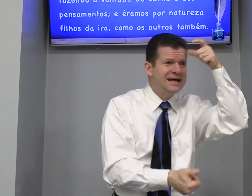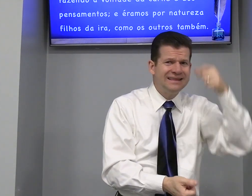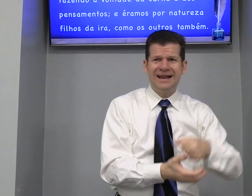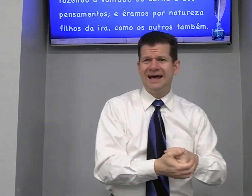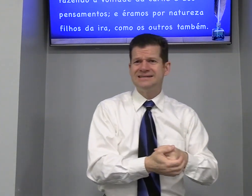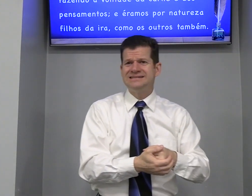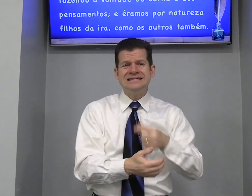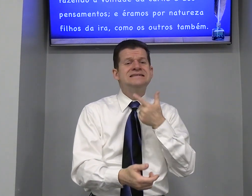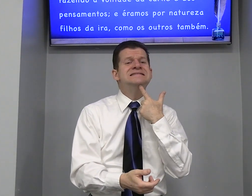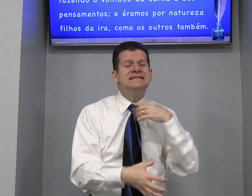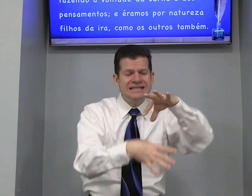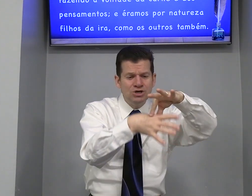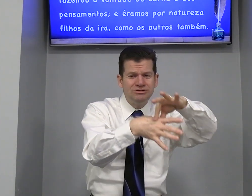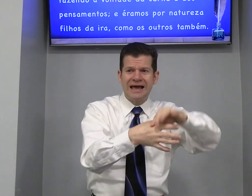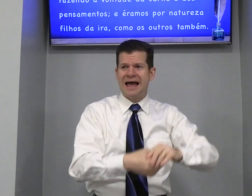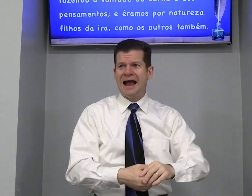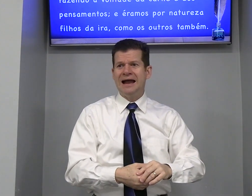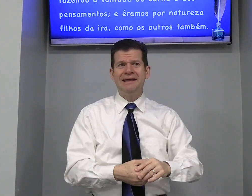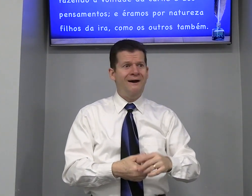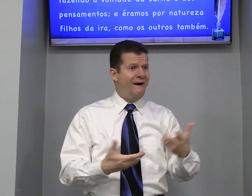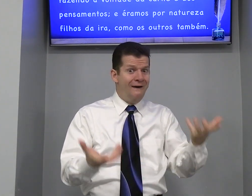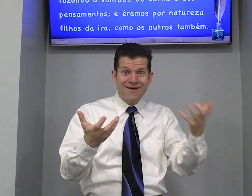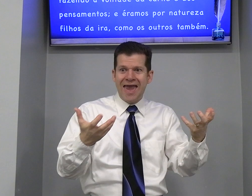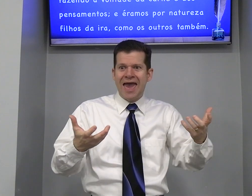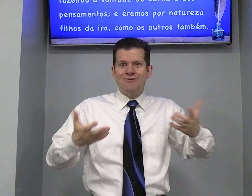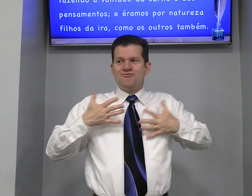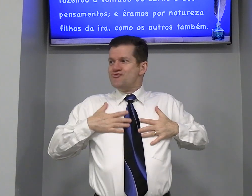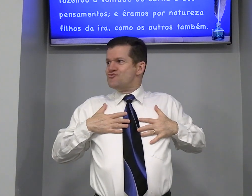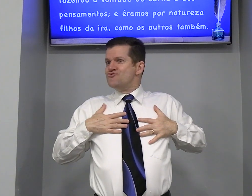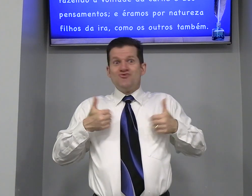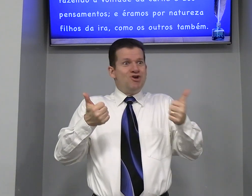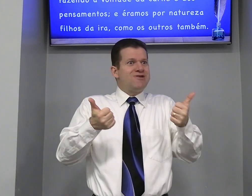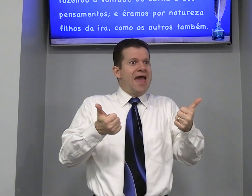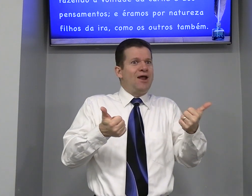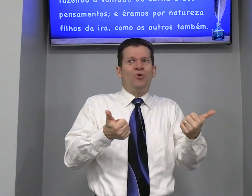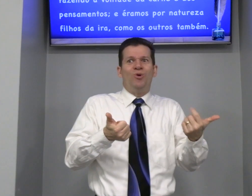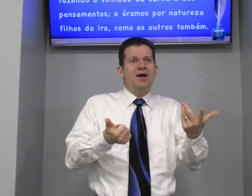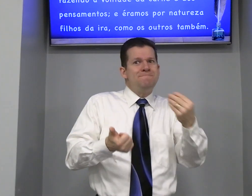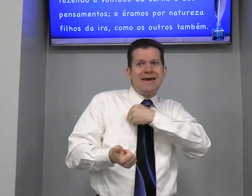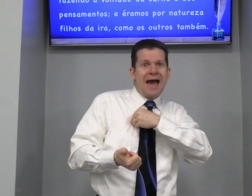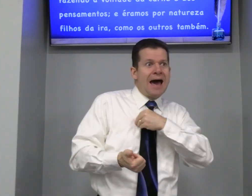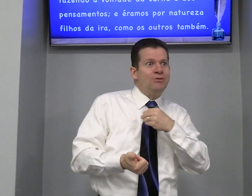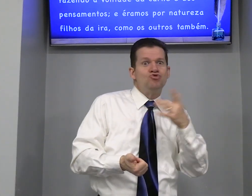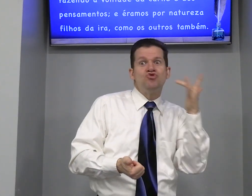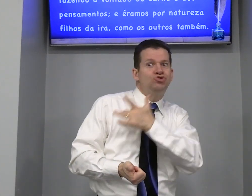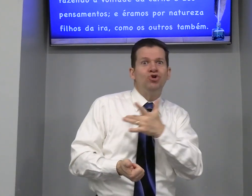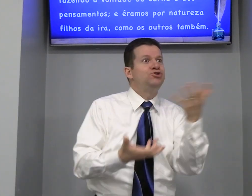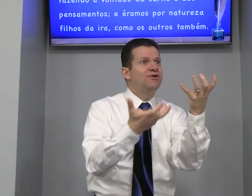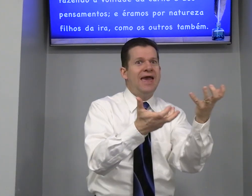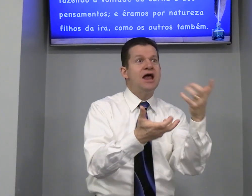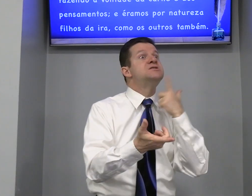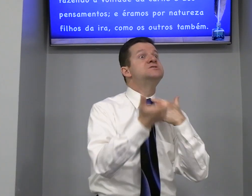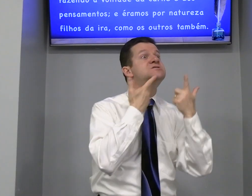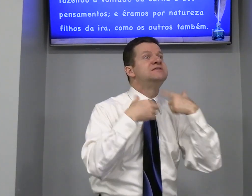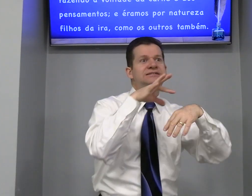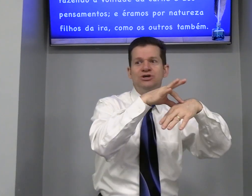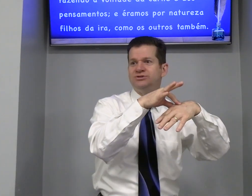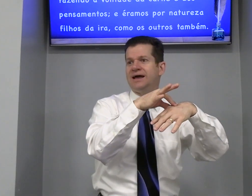Satanás Desejo Da carne Eu quero Eu quero Pecado Gostoso Eu quero Desejo Da